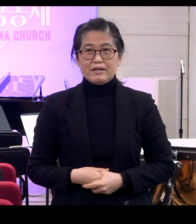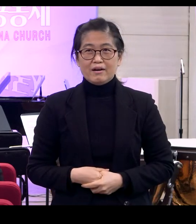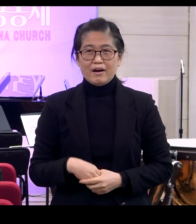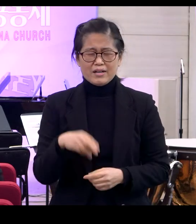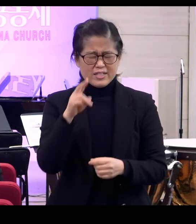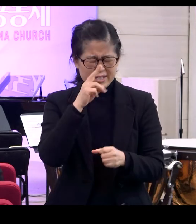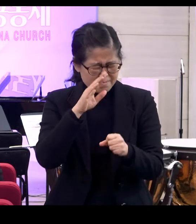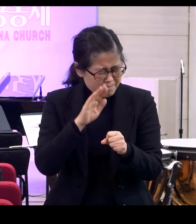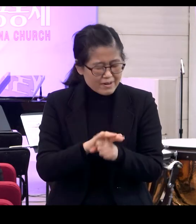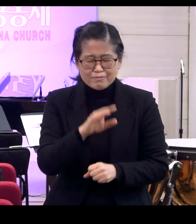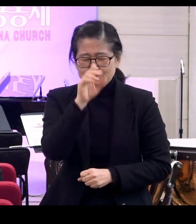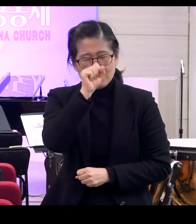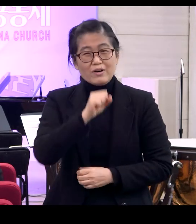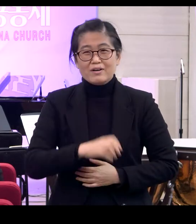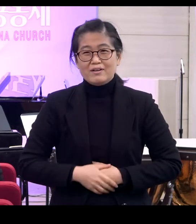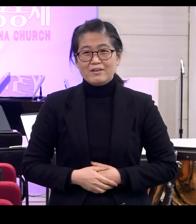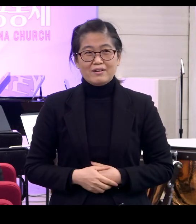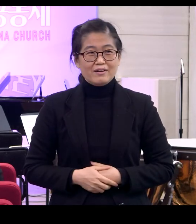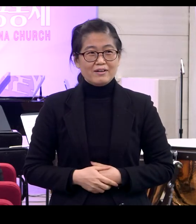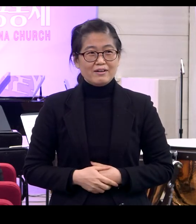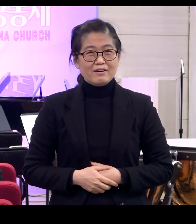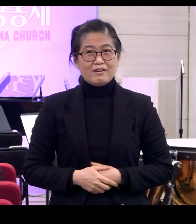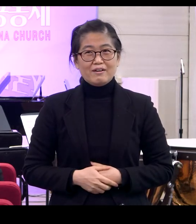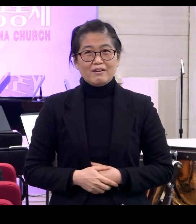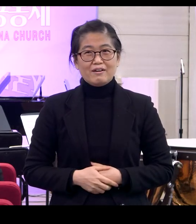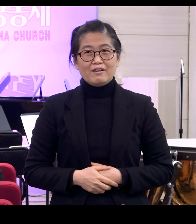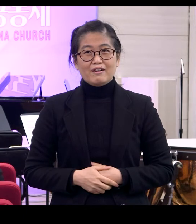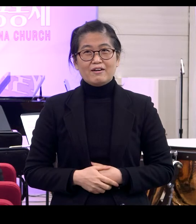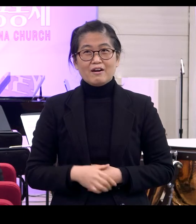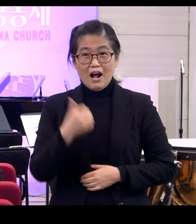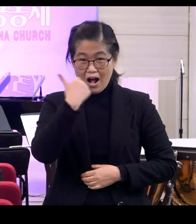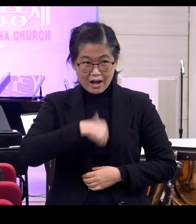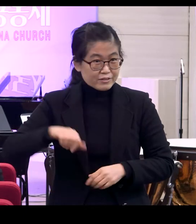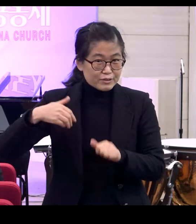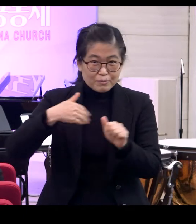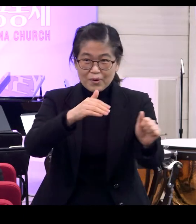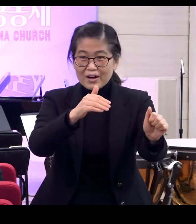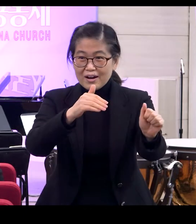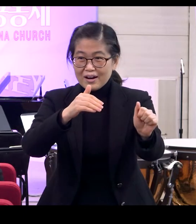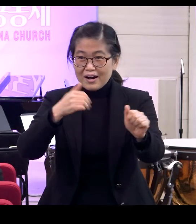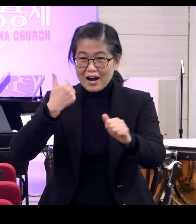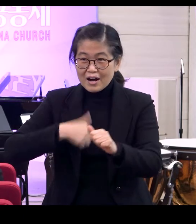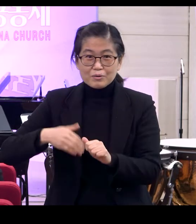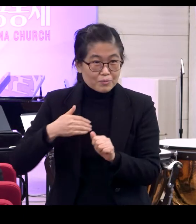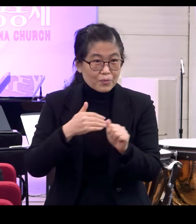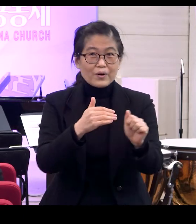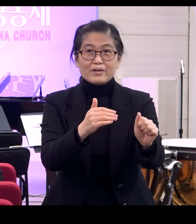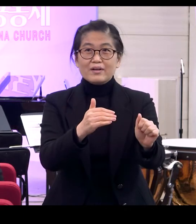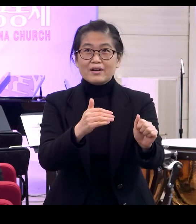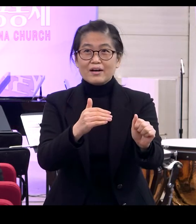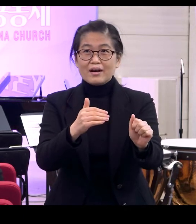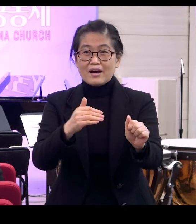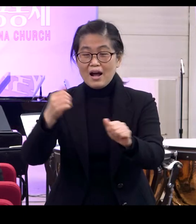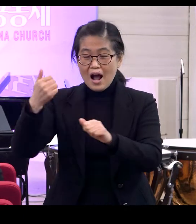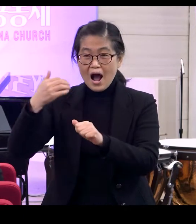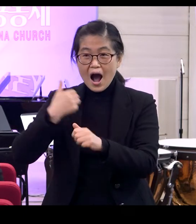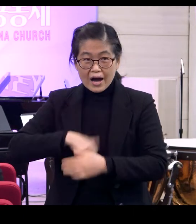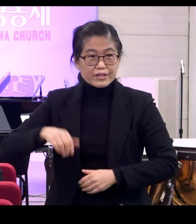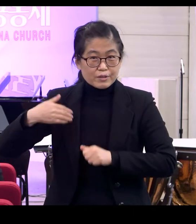막혀요 그 다음에 또 아들을 보냈네 그것도 나오지만 사실 아들을 보냈네 이거는요